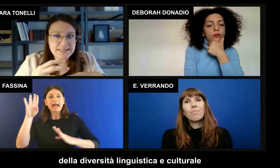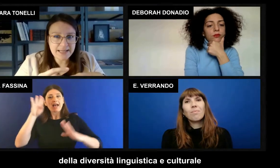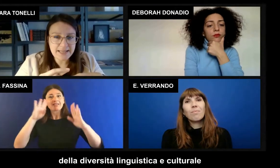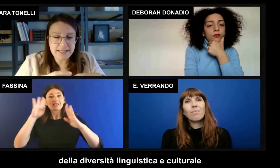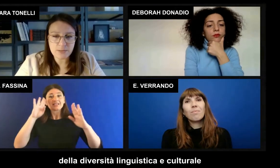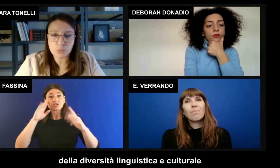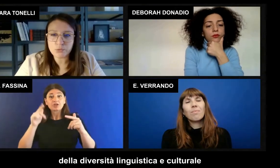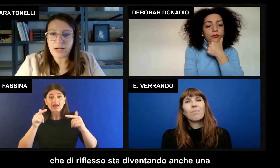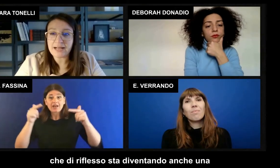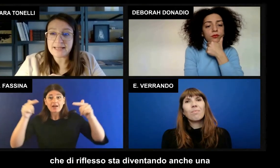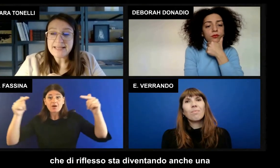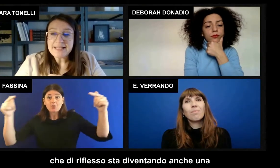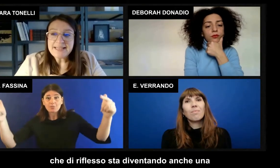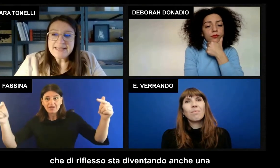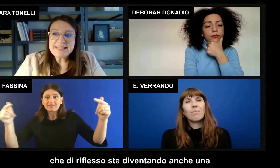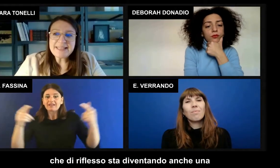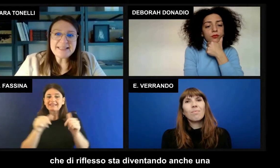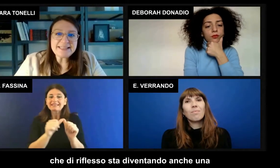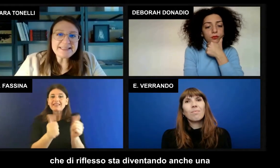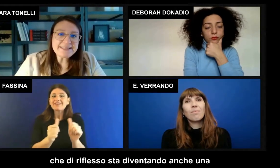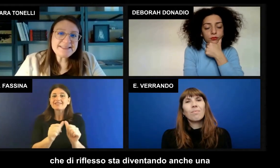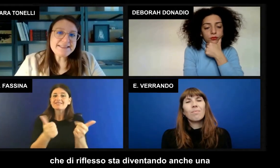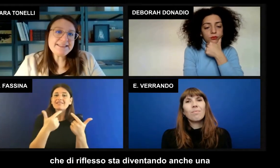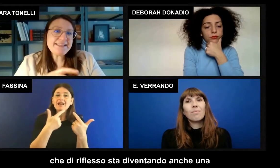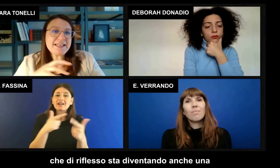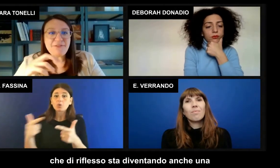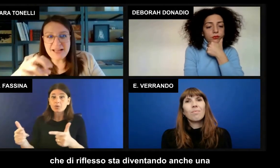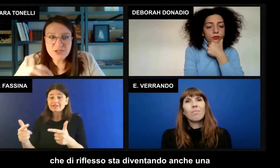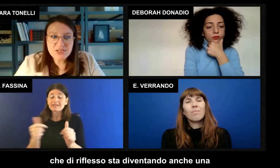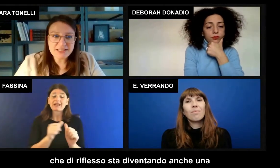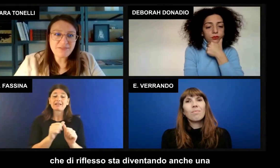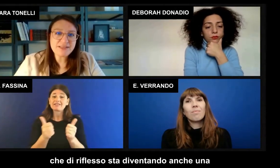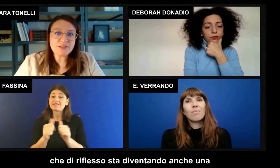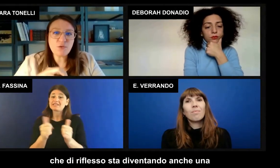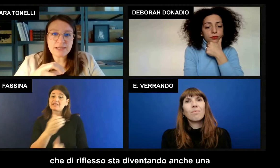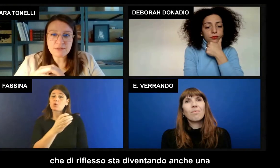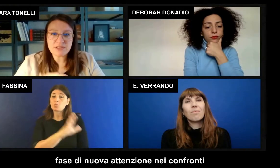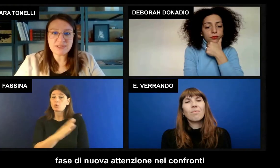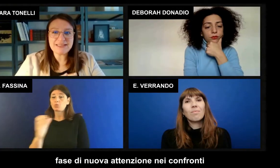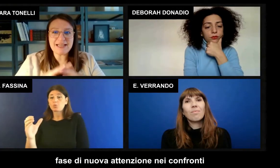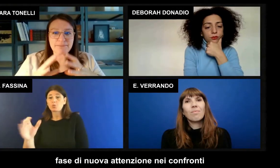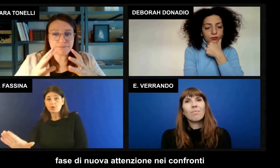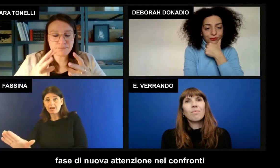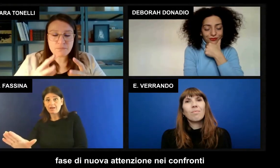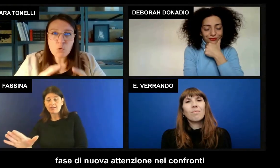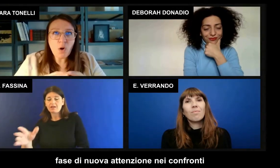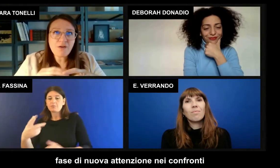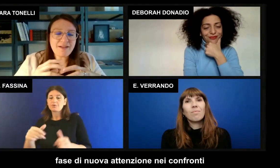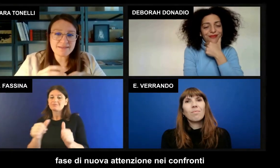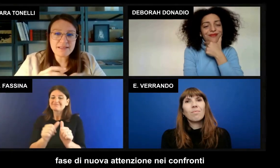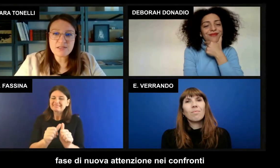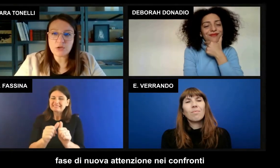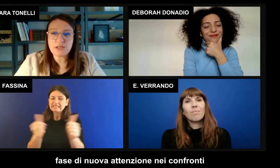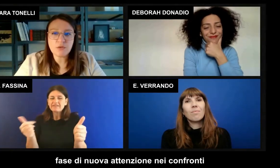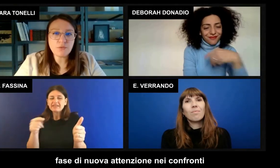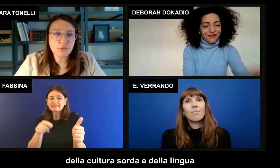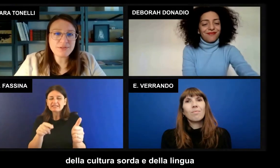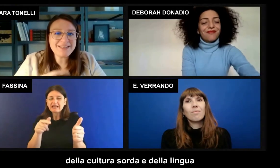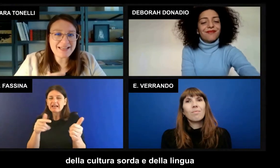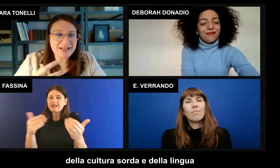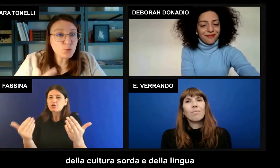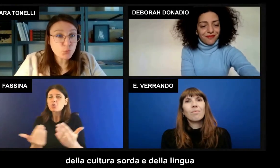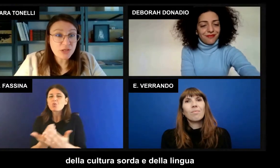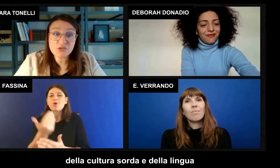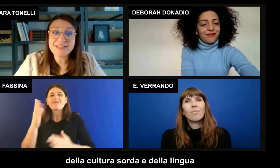linguistica e culturale, che di riflesso sta diventando anche una sorta di nuova attenzione nei